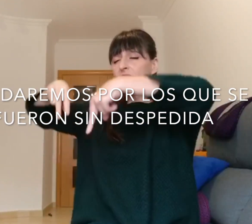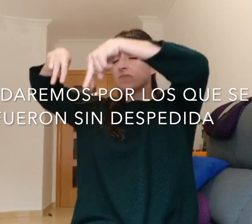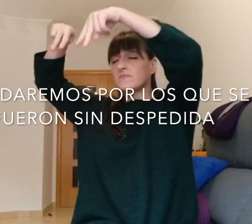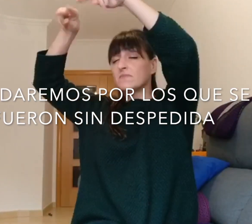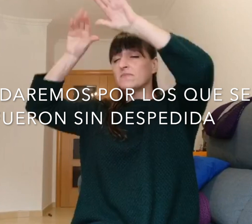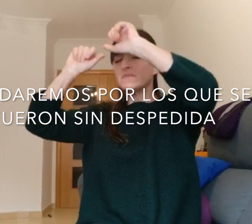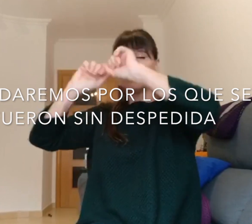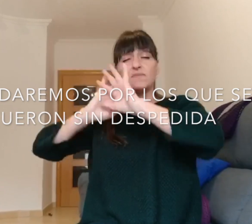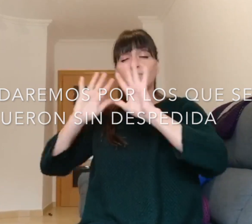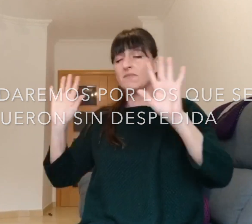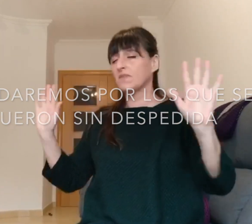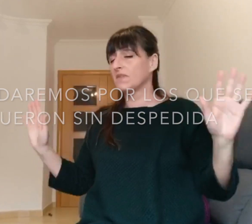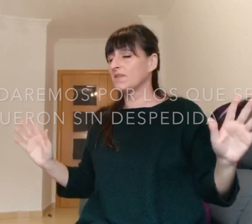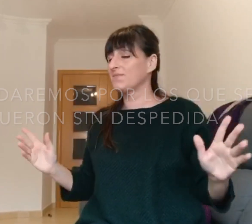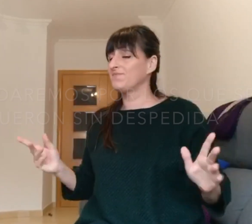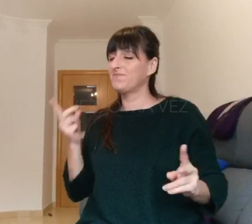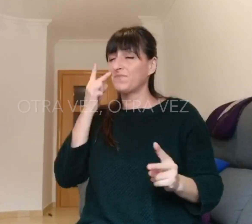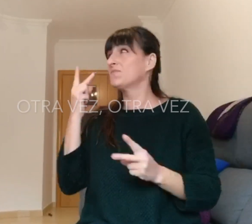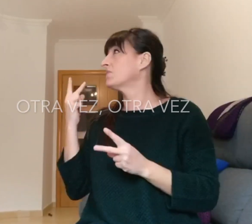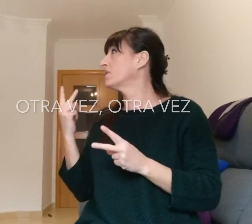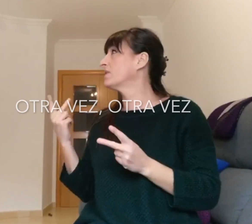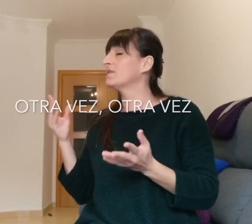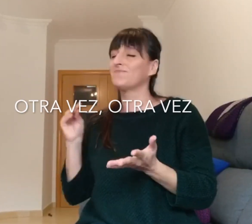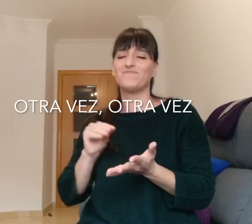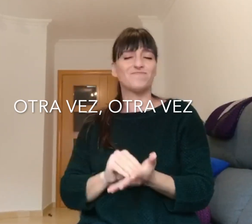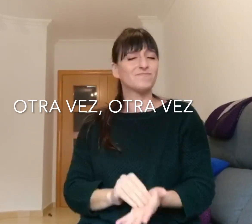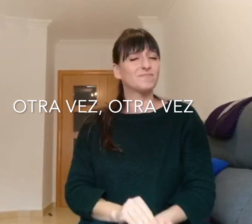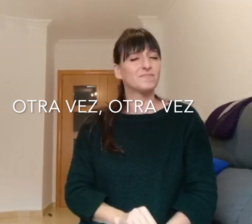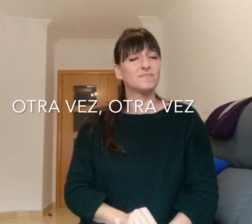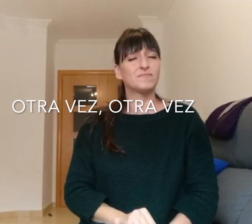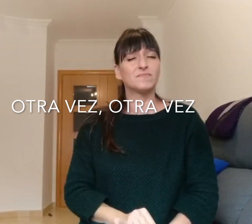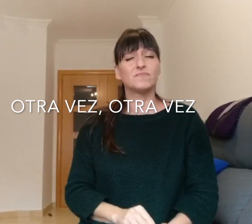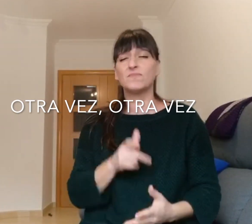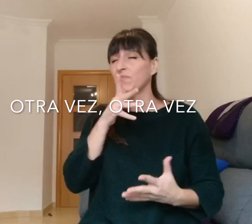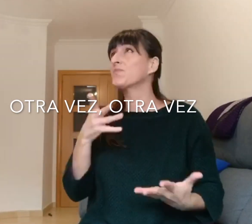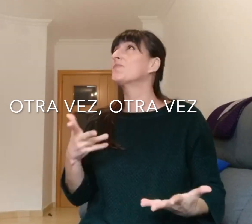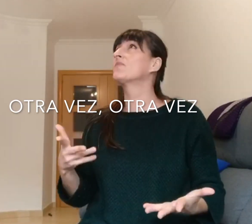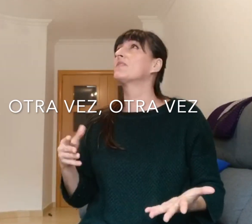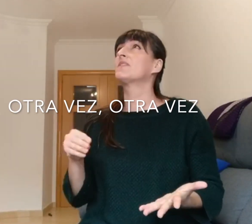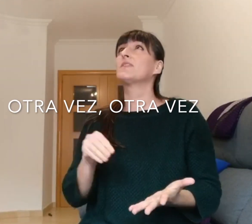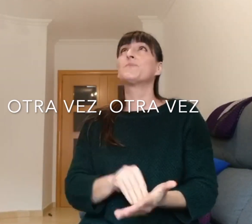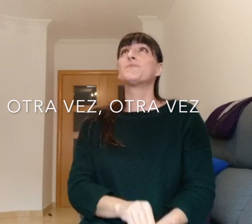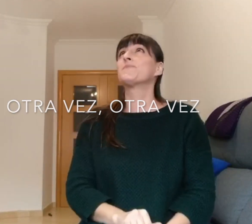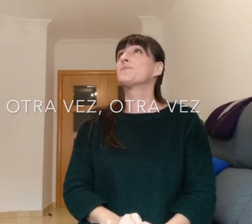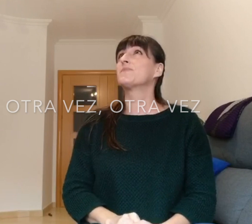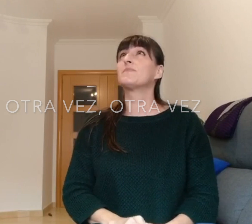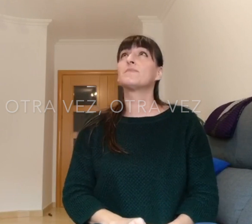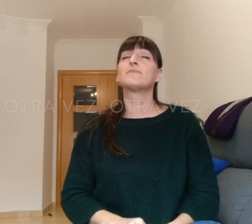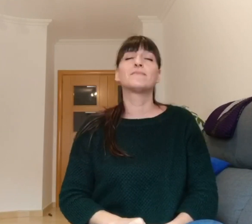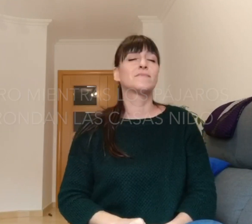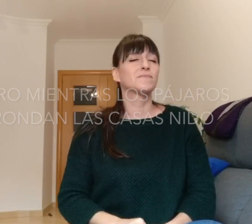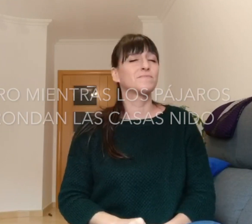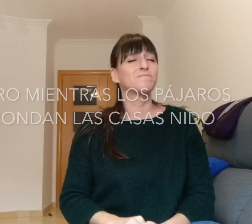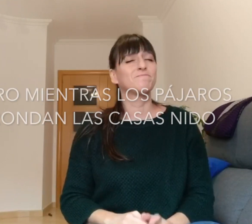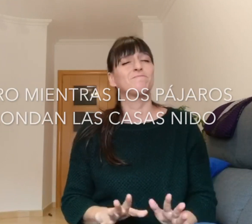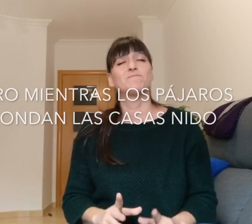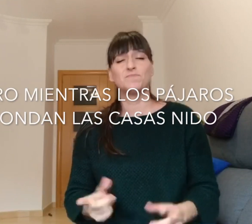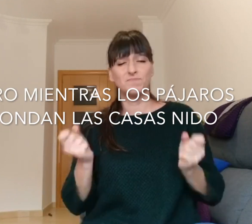despedida Otra vez, otra vez Pero mientras los